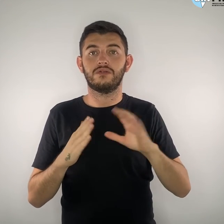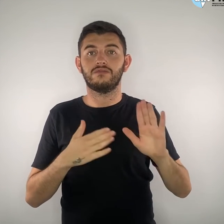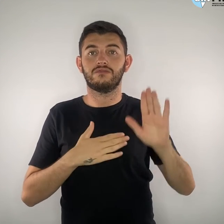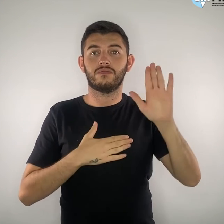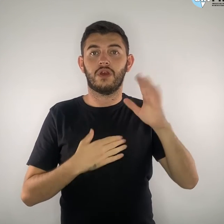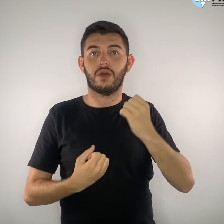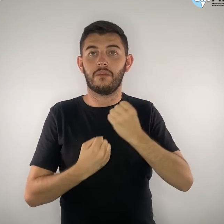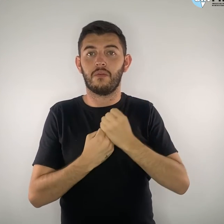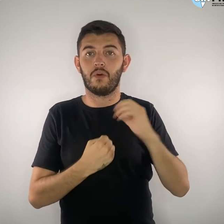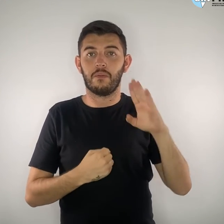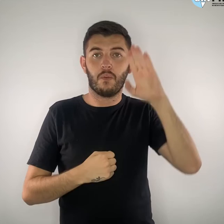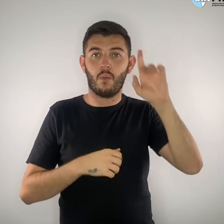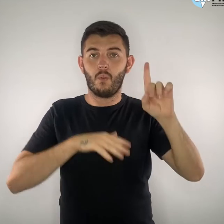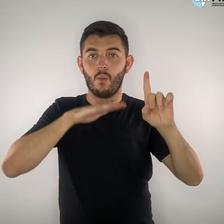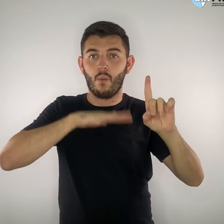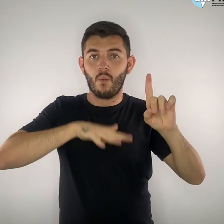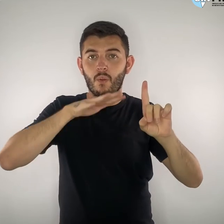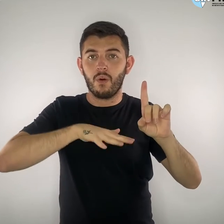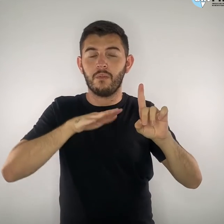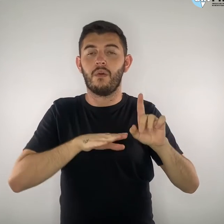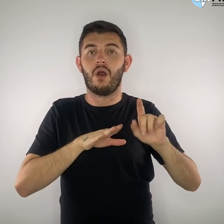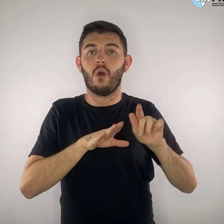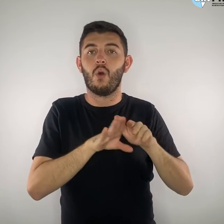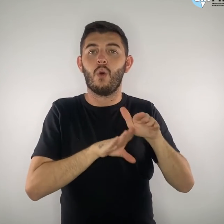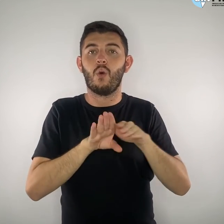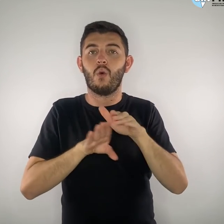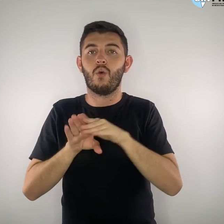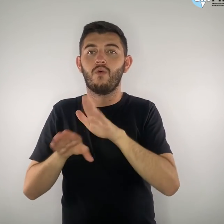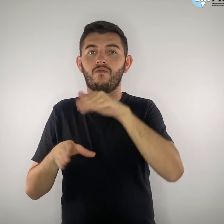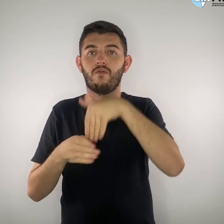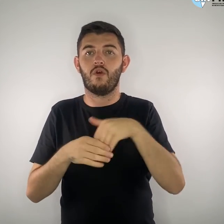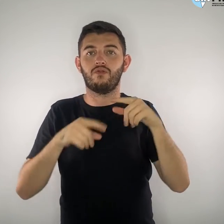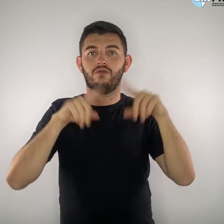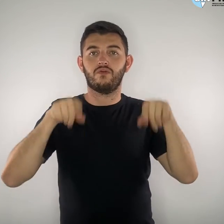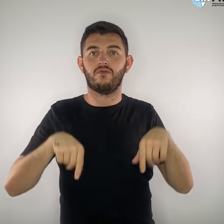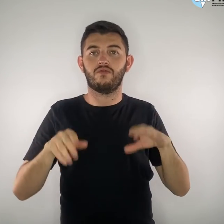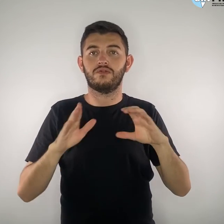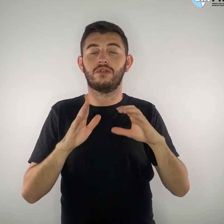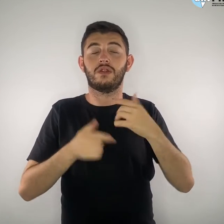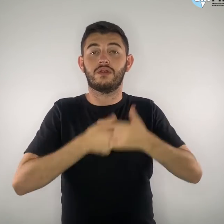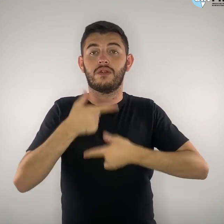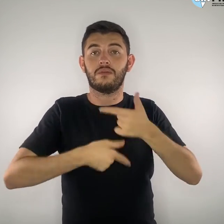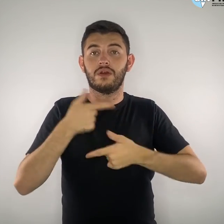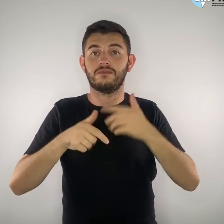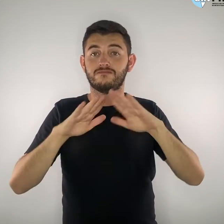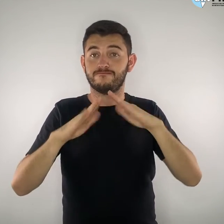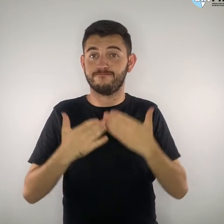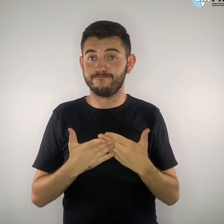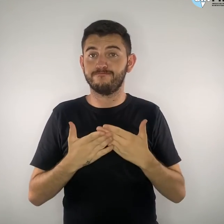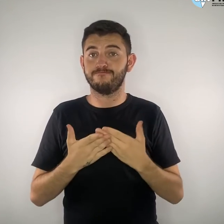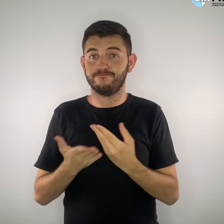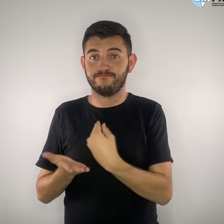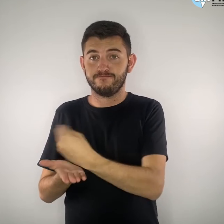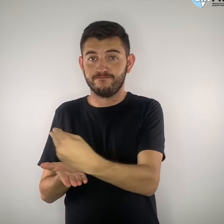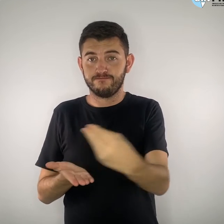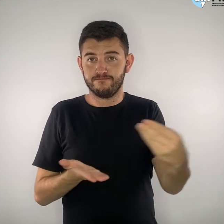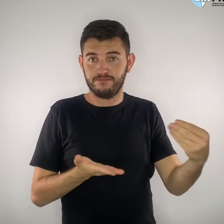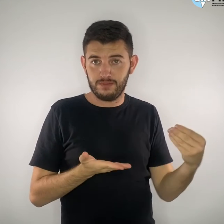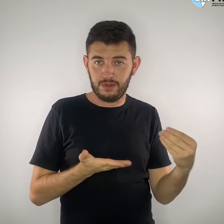para orientar o voto de seus funcionários. Segundo matérias da coluna de Guilherme Amado,